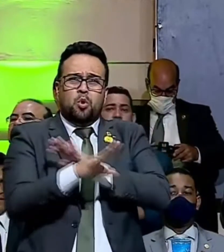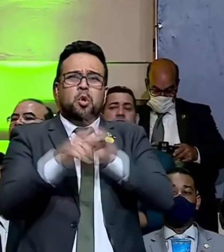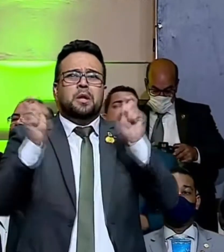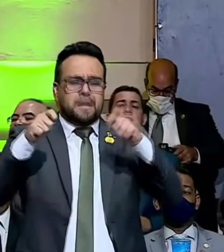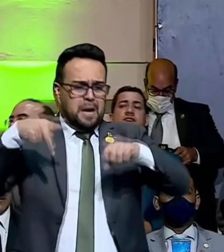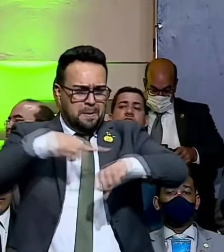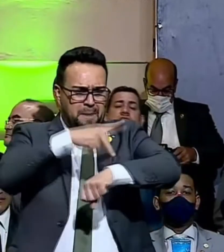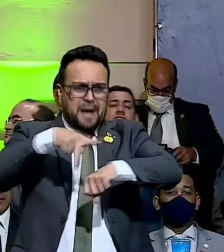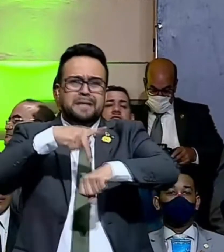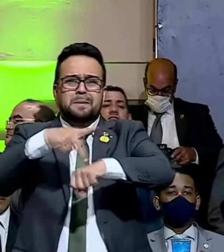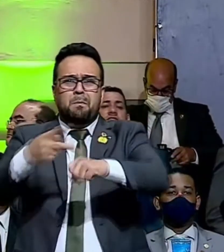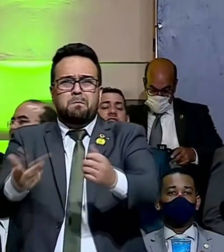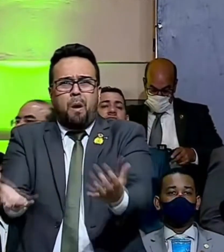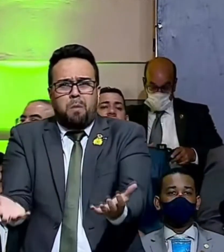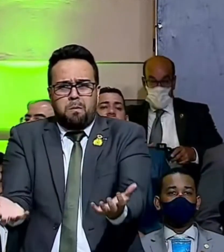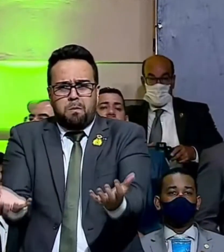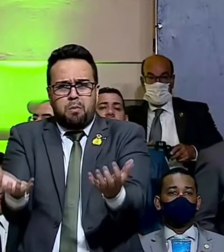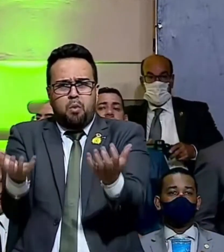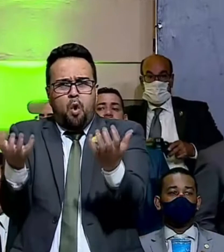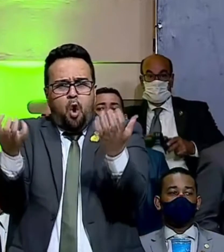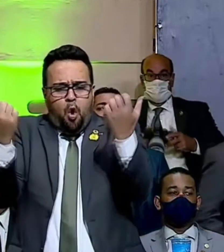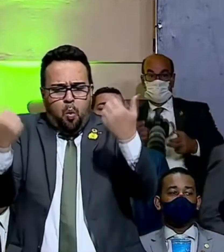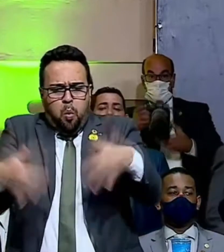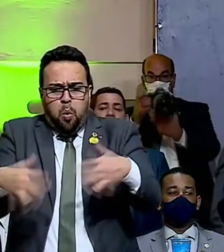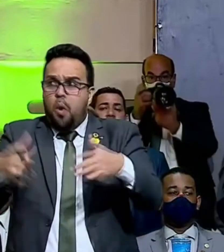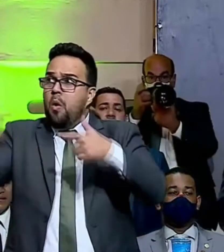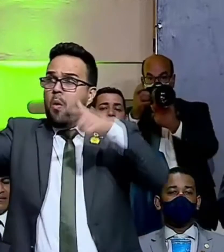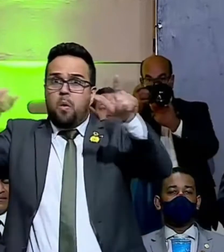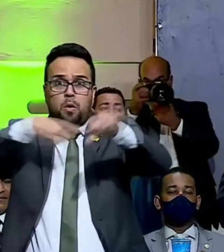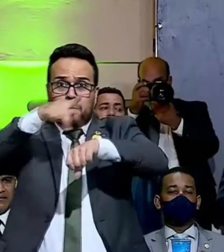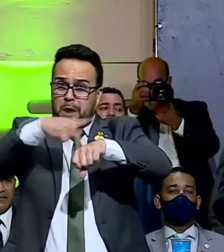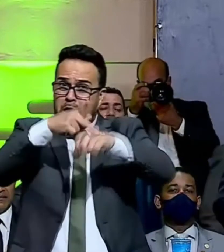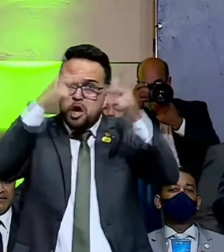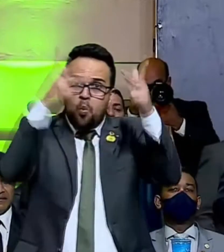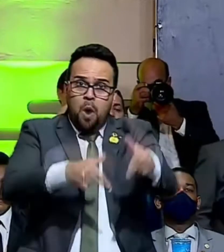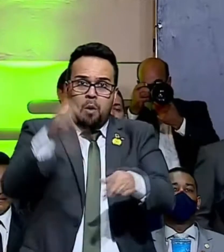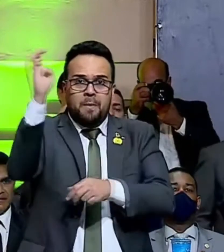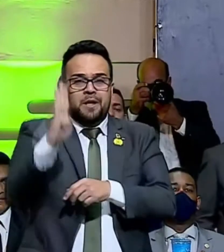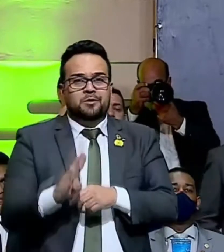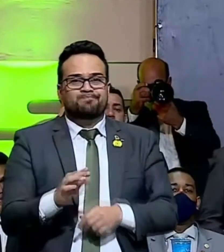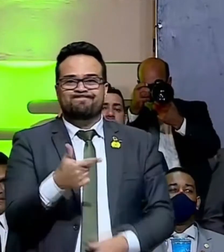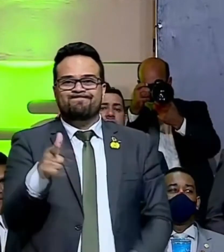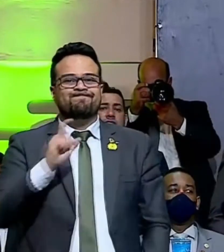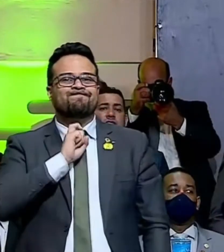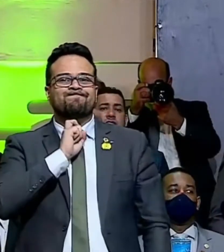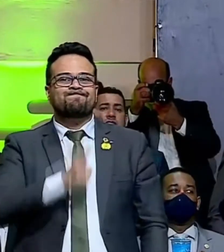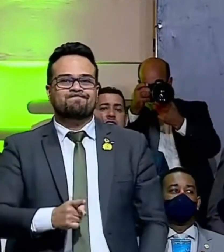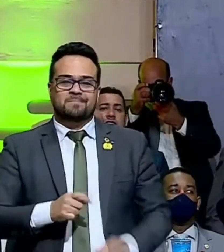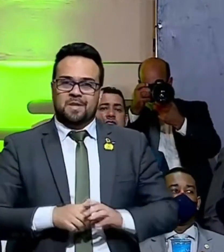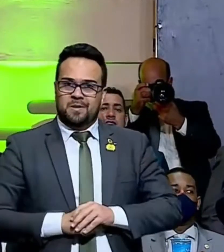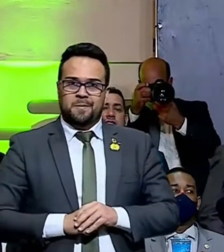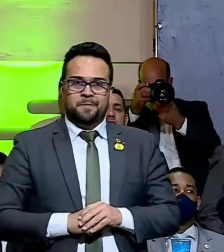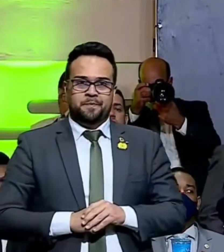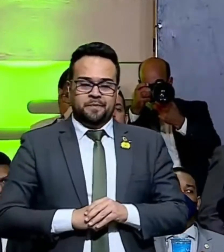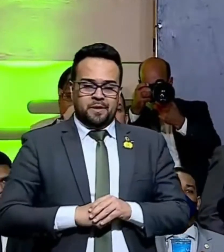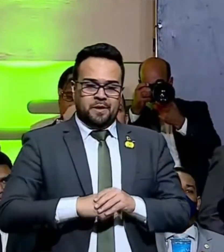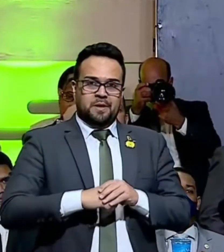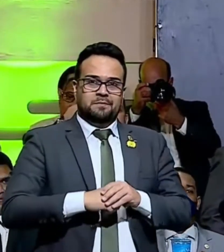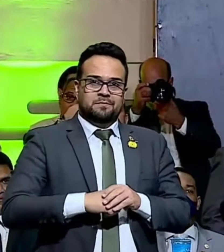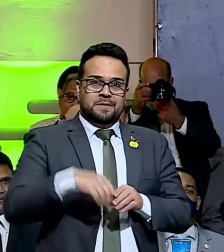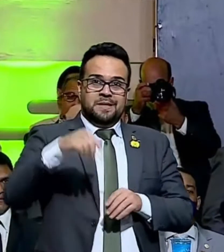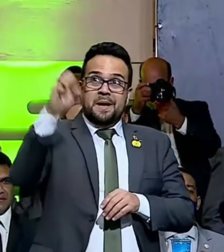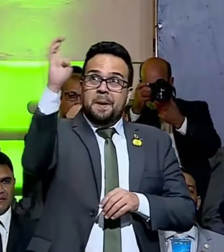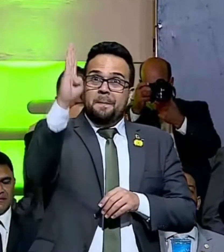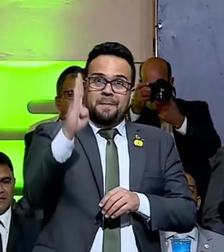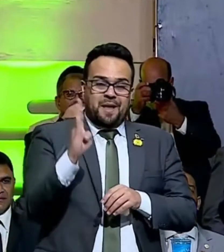fantástica. Ninguém nesse mundo todo tem o que nós temos. Essa terra